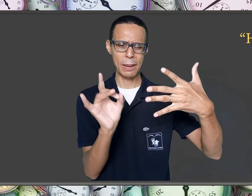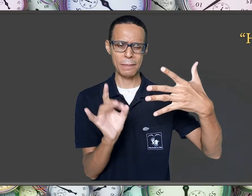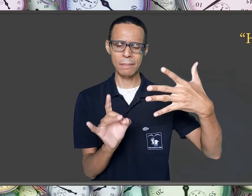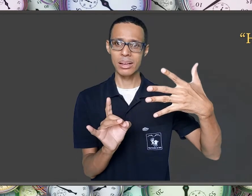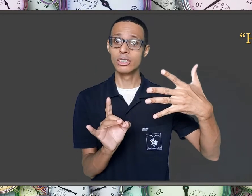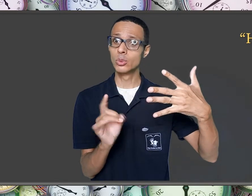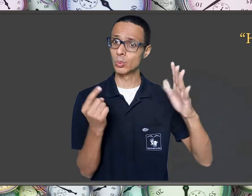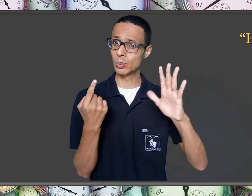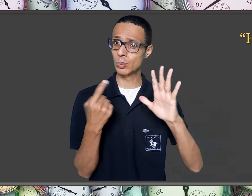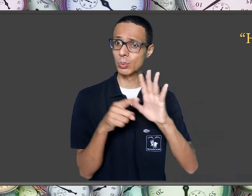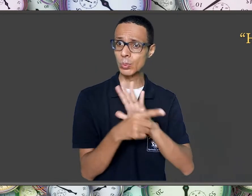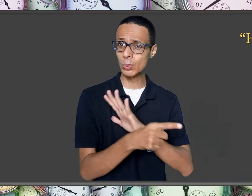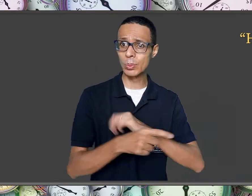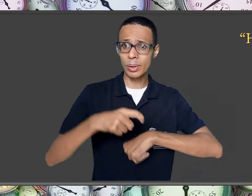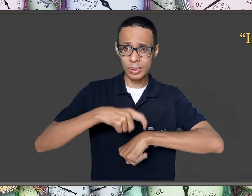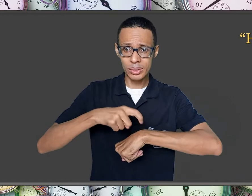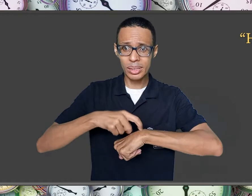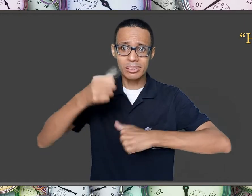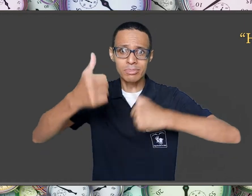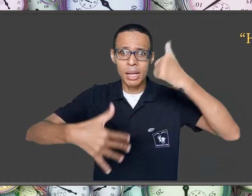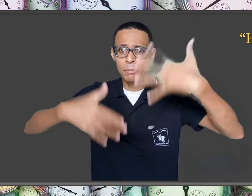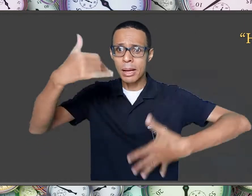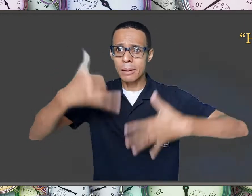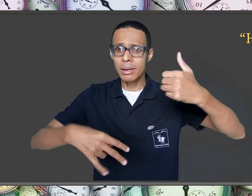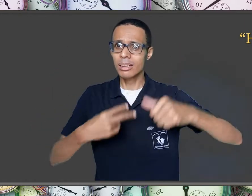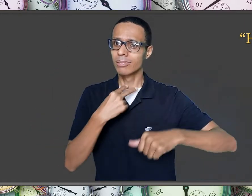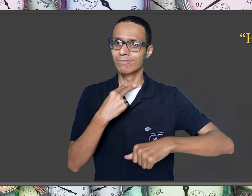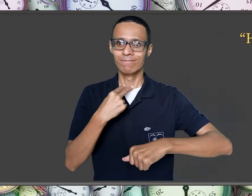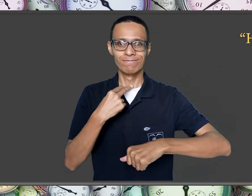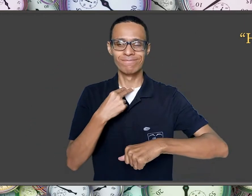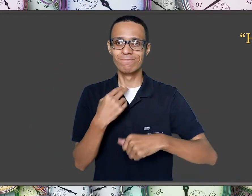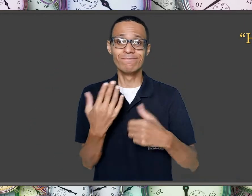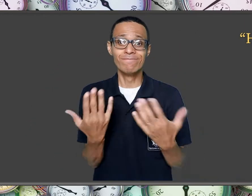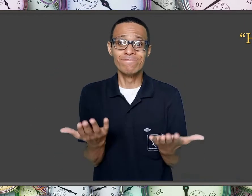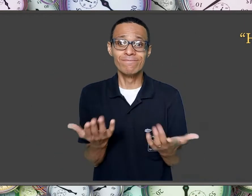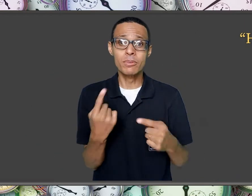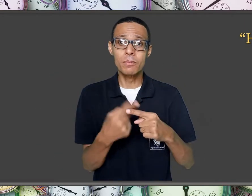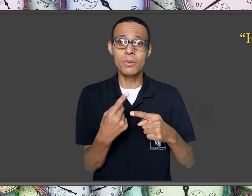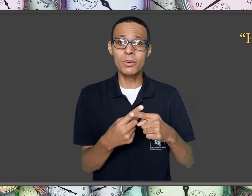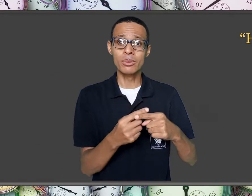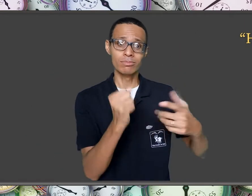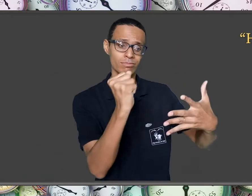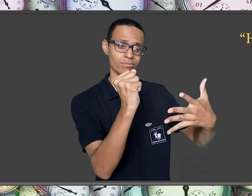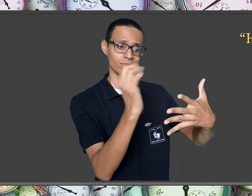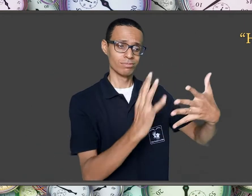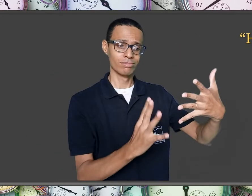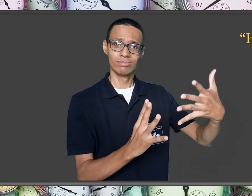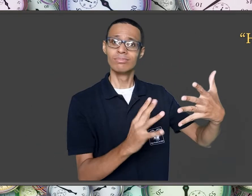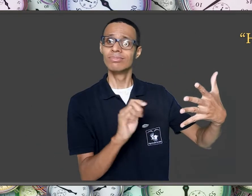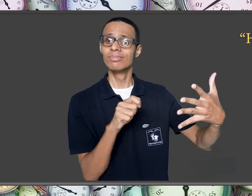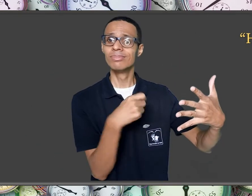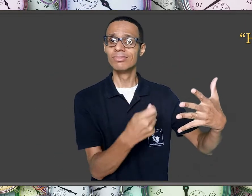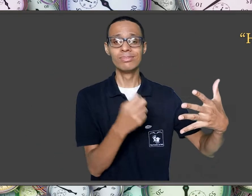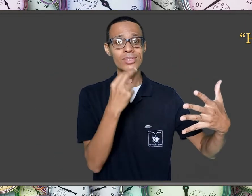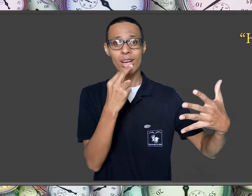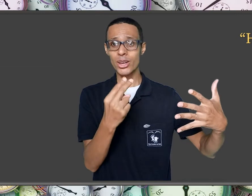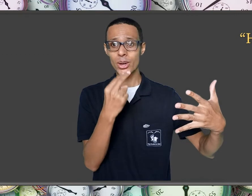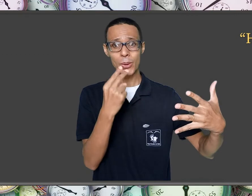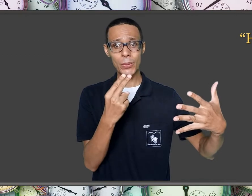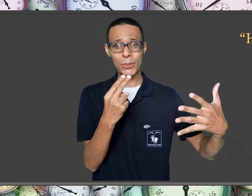complexa para explicar em pouco tempo. Por quê? Libras é um idioma. Assim como os idiomas